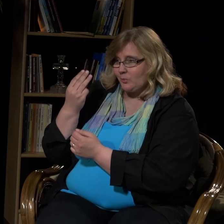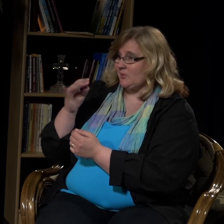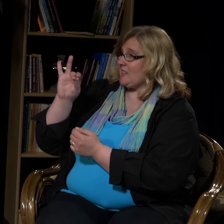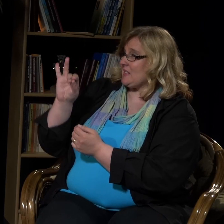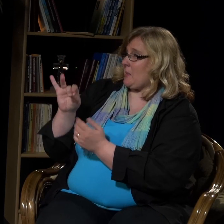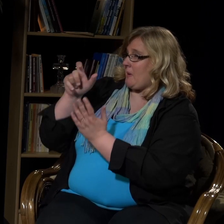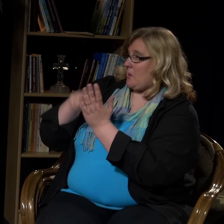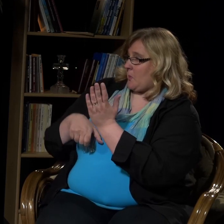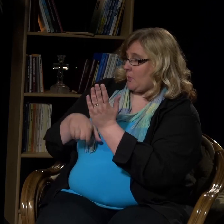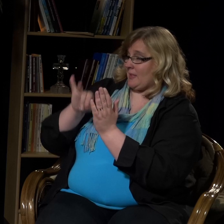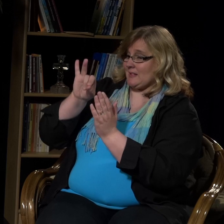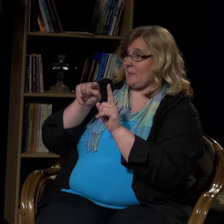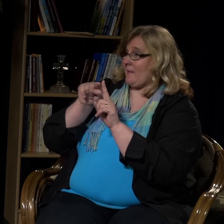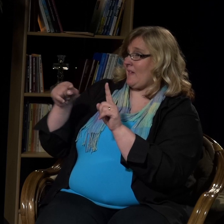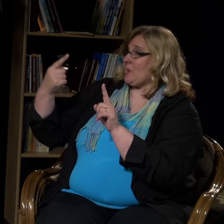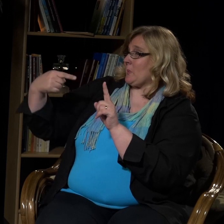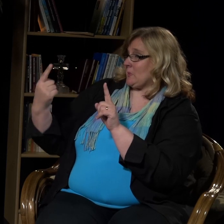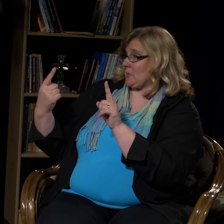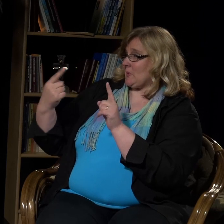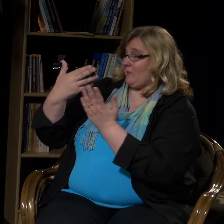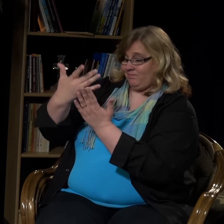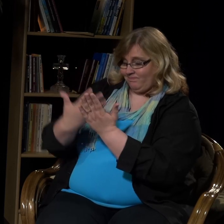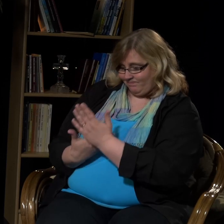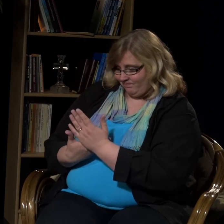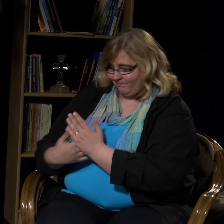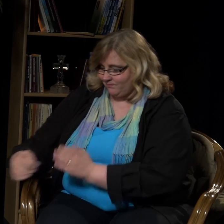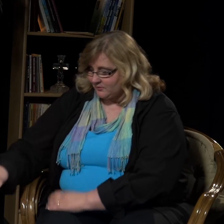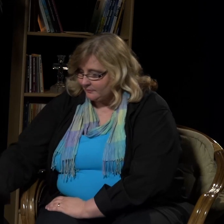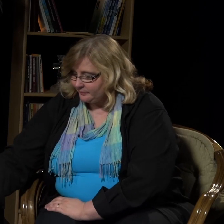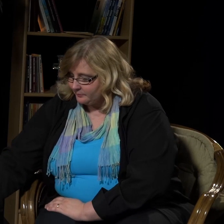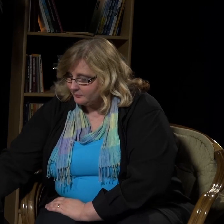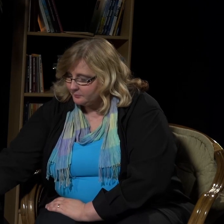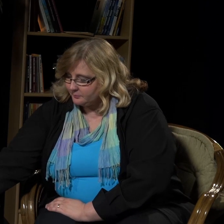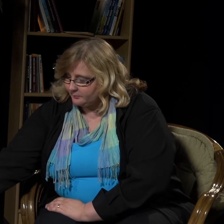Luen Raamatusta Matteuksen evankeliumista luvusta 7.7-1.